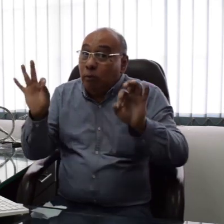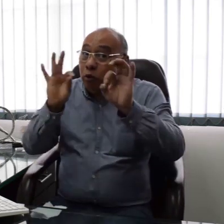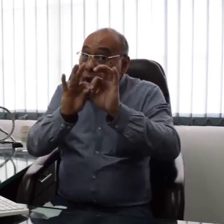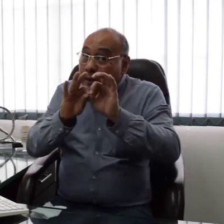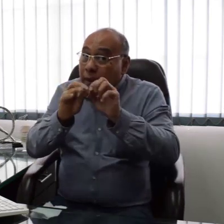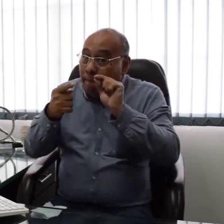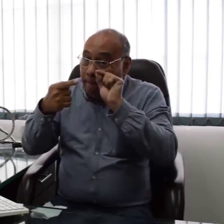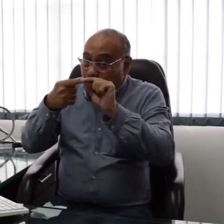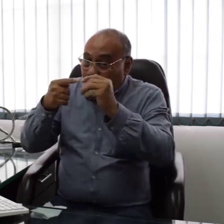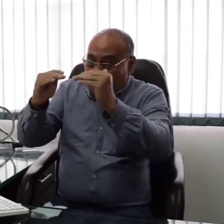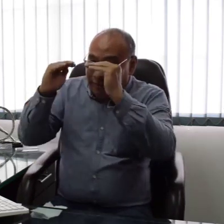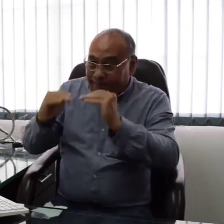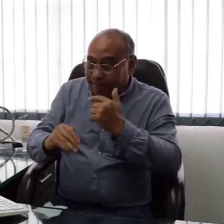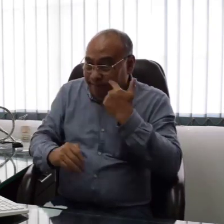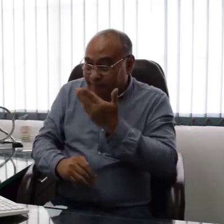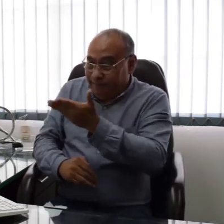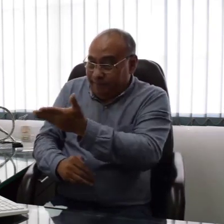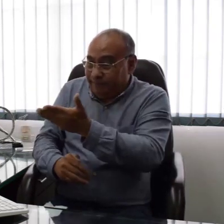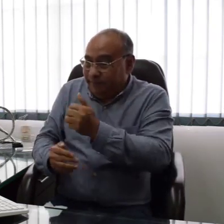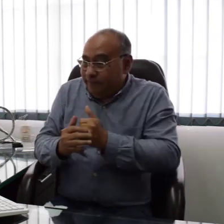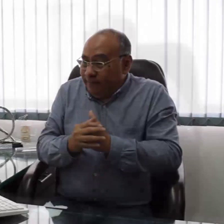Todo esto nos lleva al siguiente punto. Veamos.